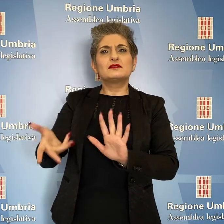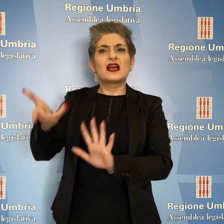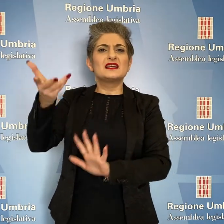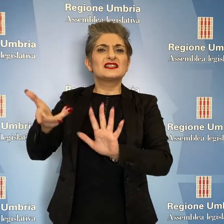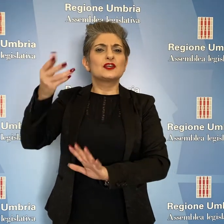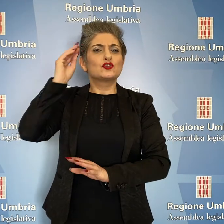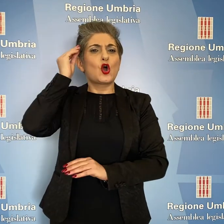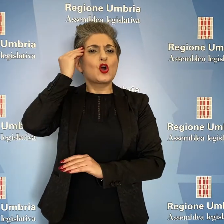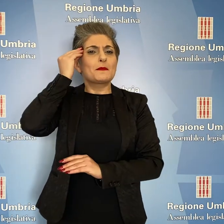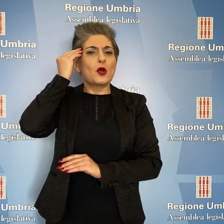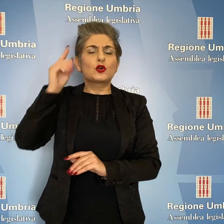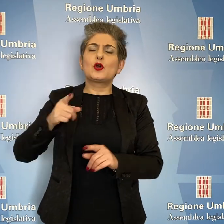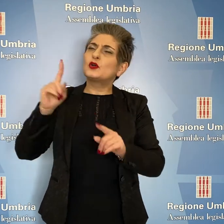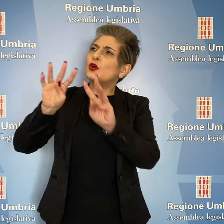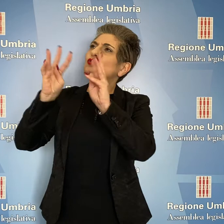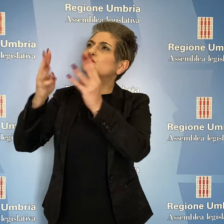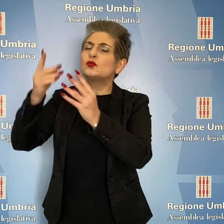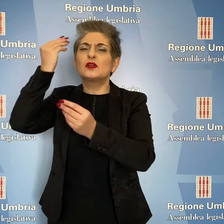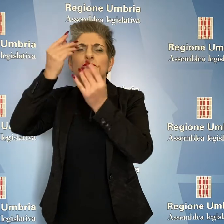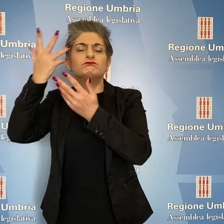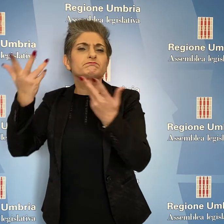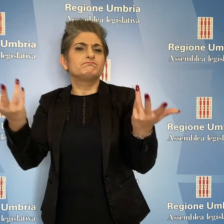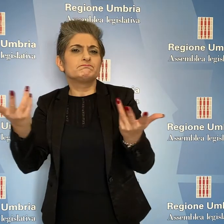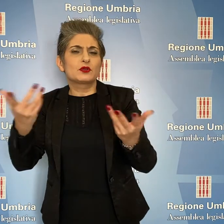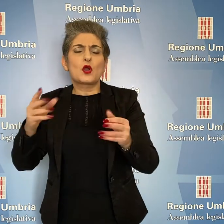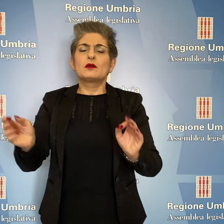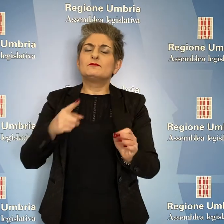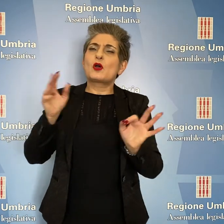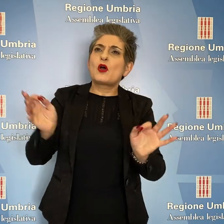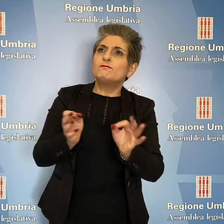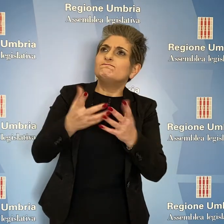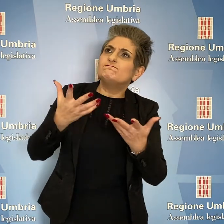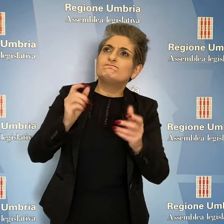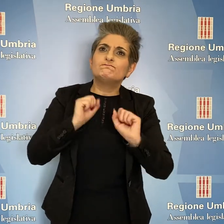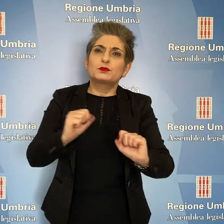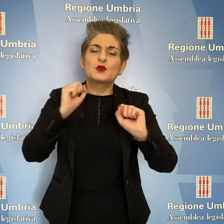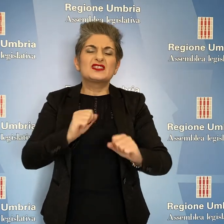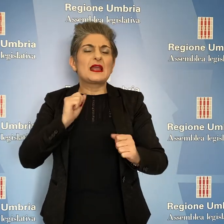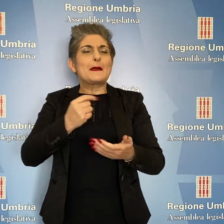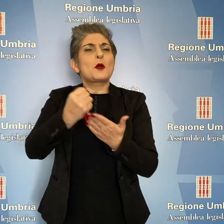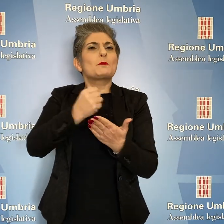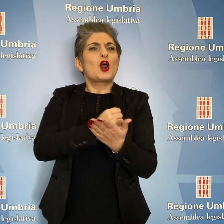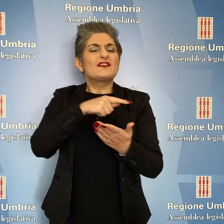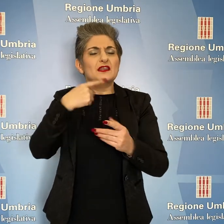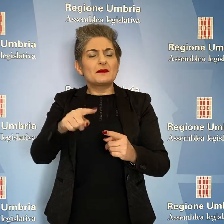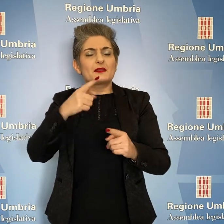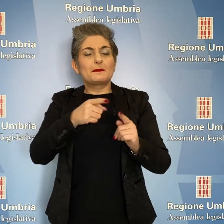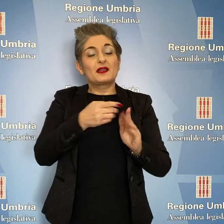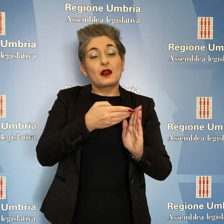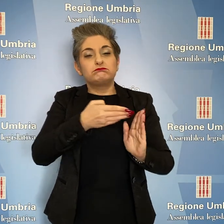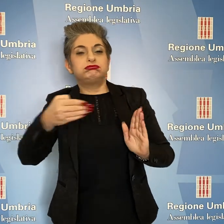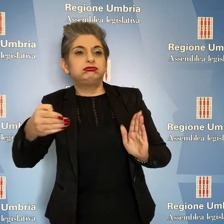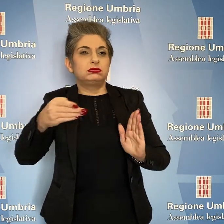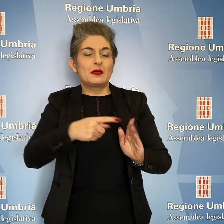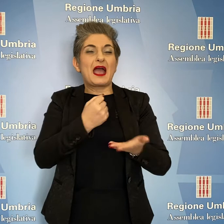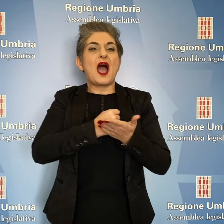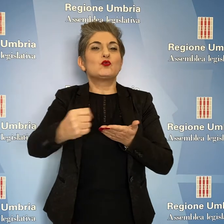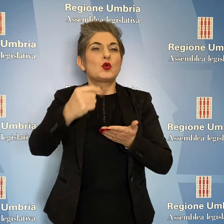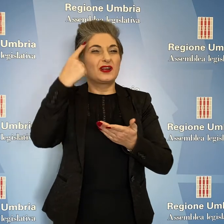'assessore Roberto Morroni le intenzioni della Giunta circa l'opportunità di prendere provvedimenti al fine di allungare il periodo di